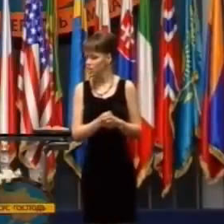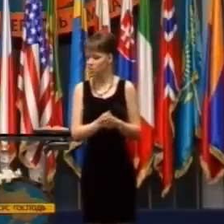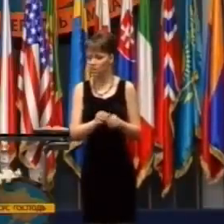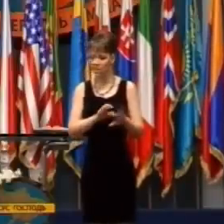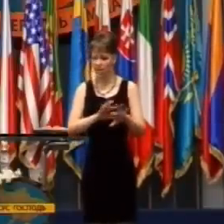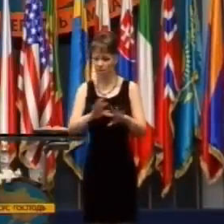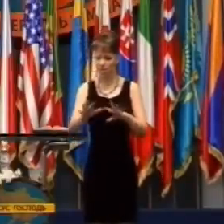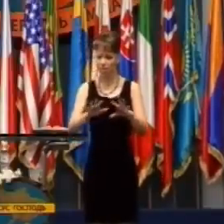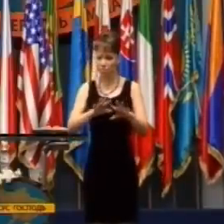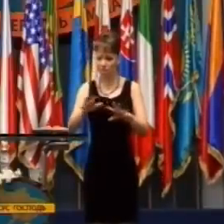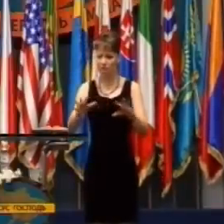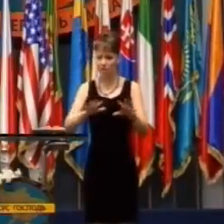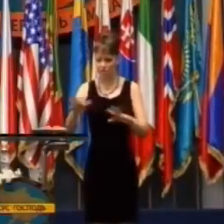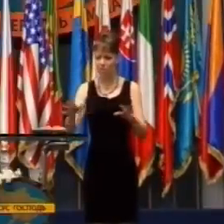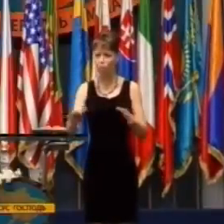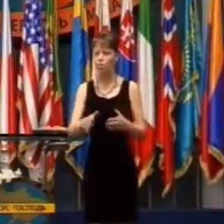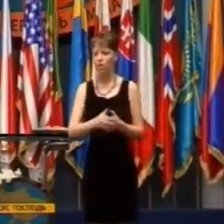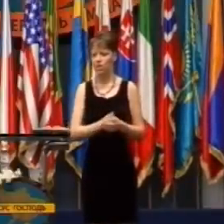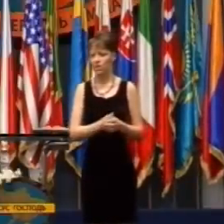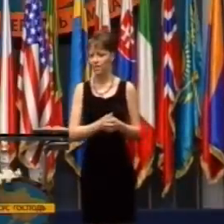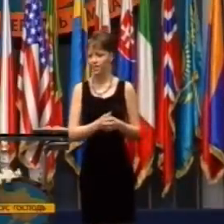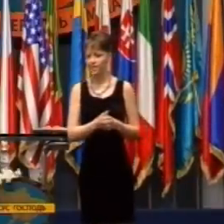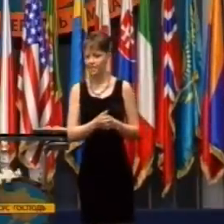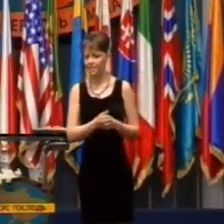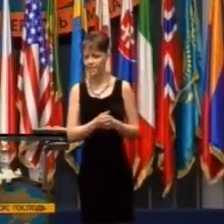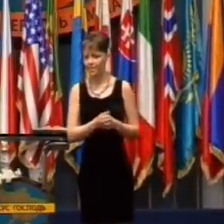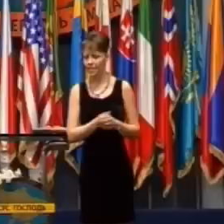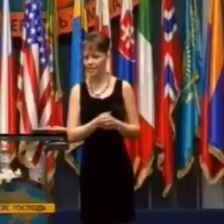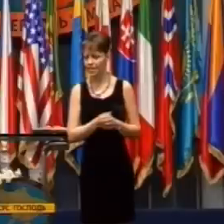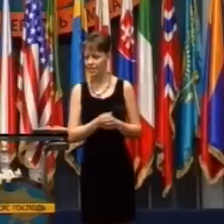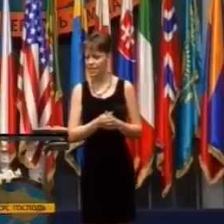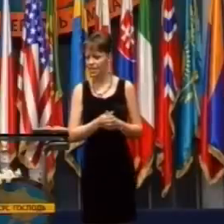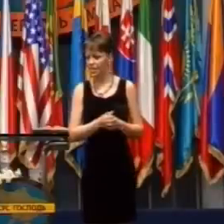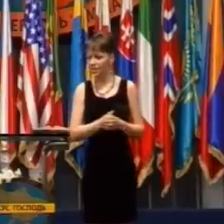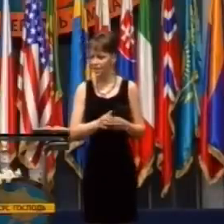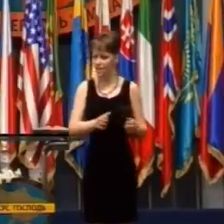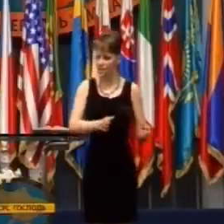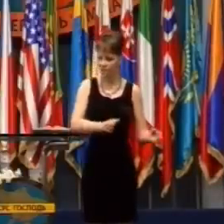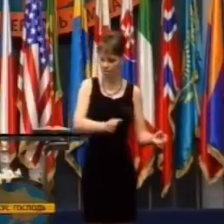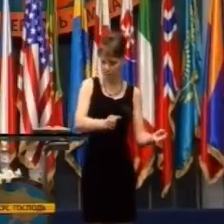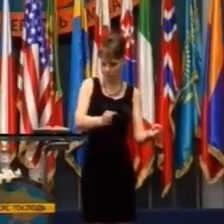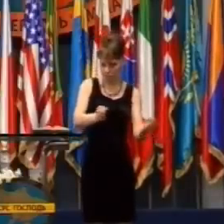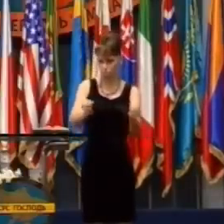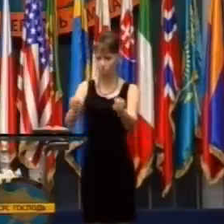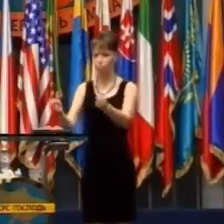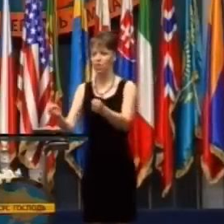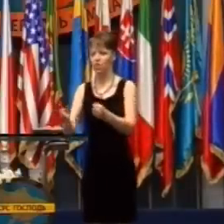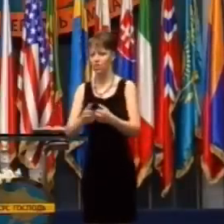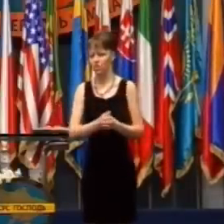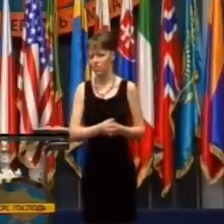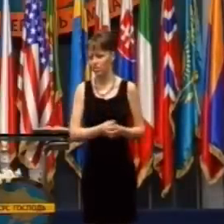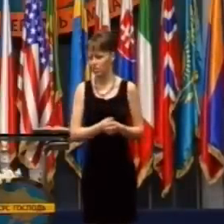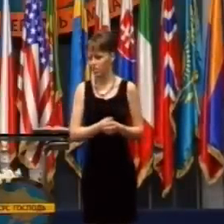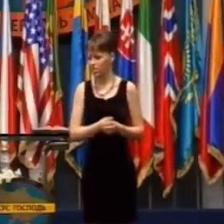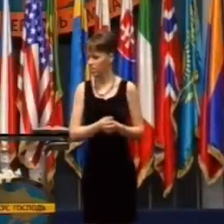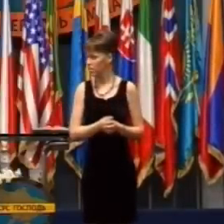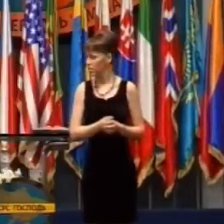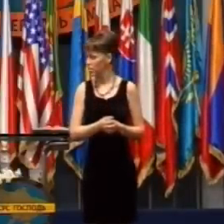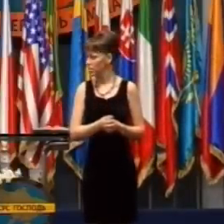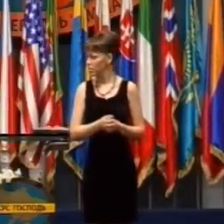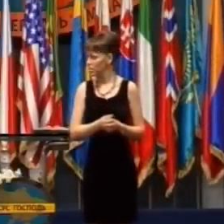bolo to na pustej ceste auto sa jej začalo šmýkať po ceste